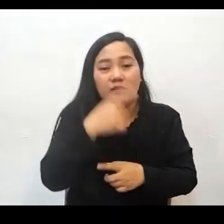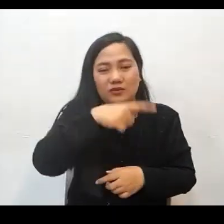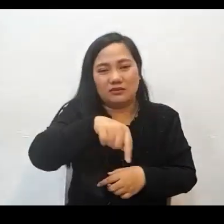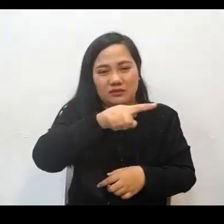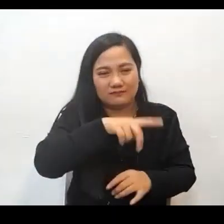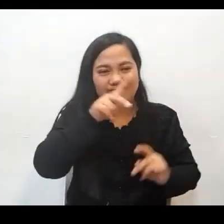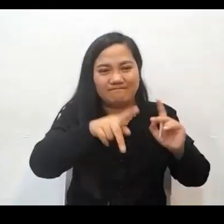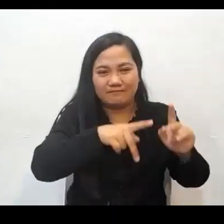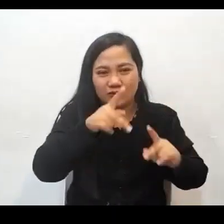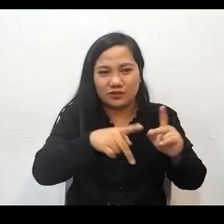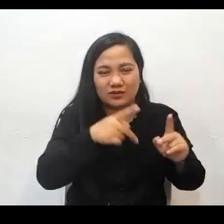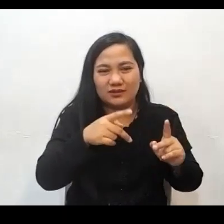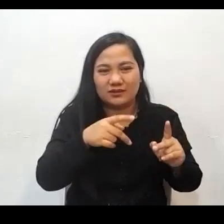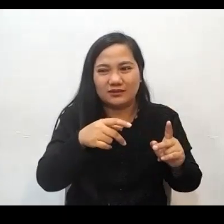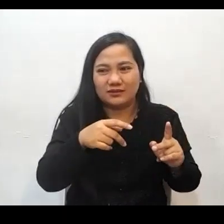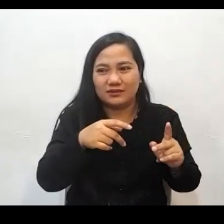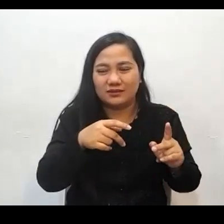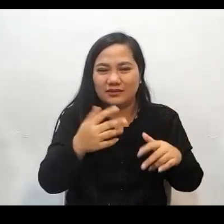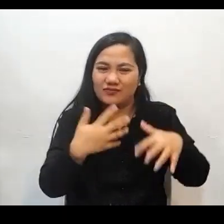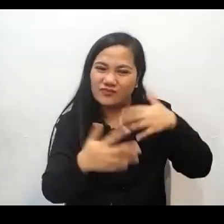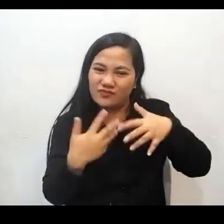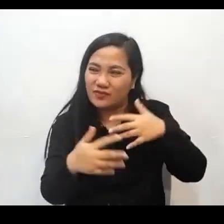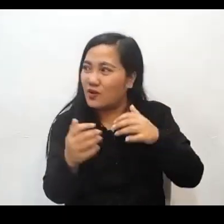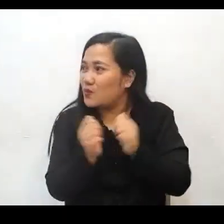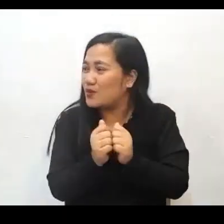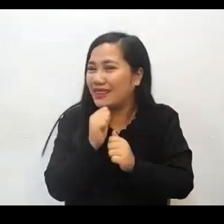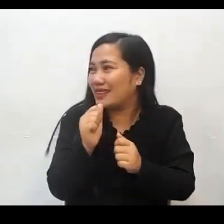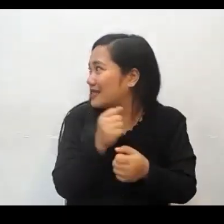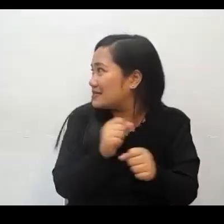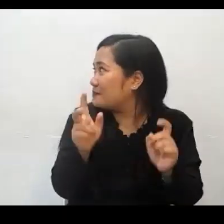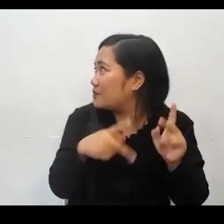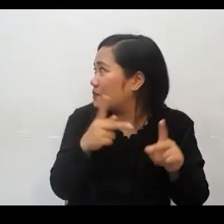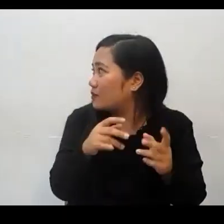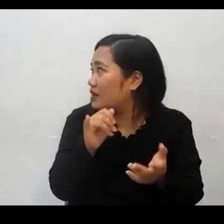Ito po ay dahil sila ay nakipaghalobilo o nakihalo doon sa mga taong hindi ligtas.